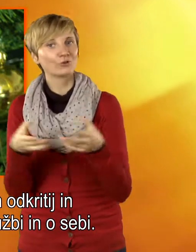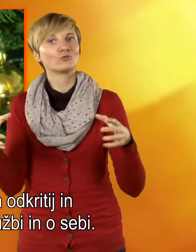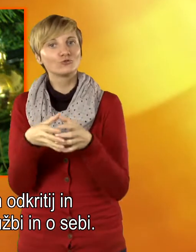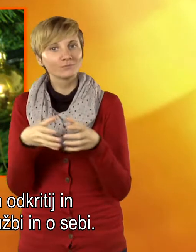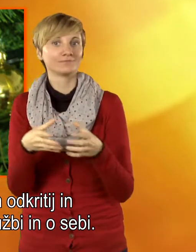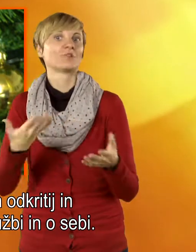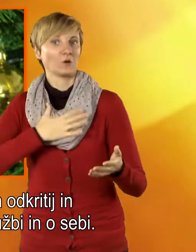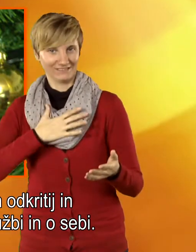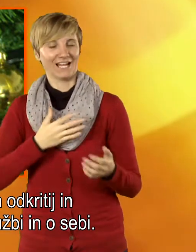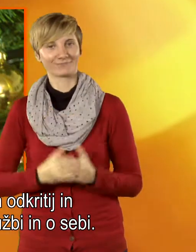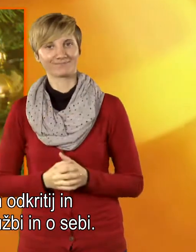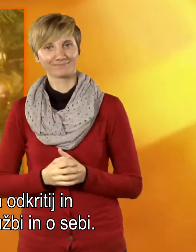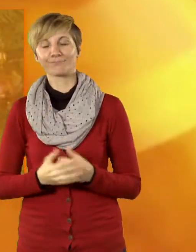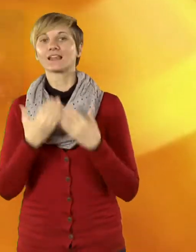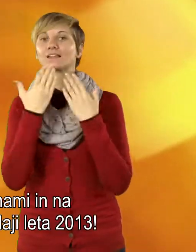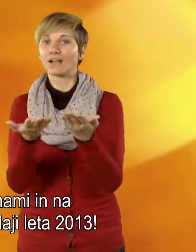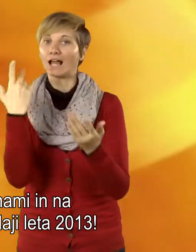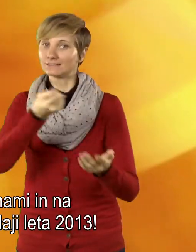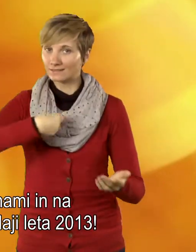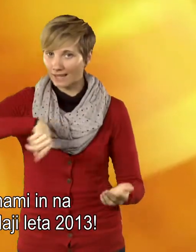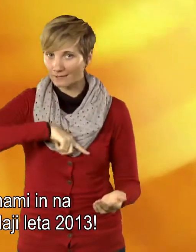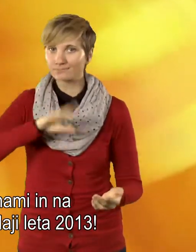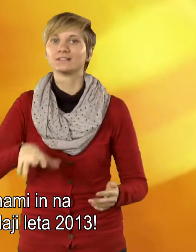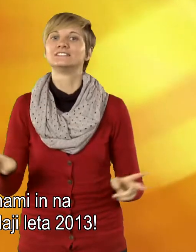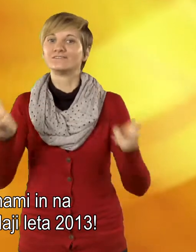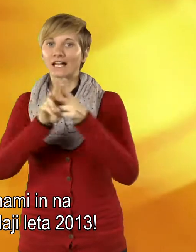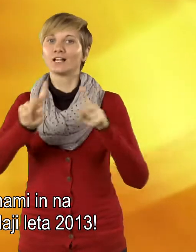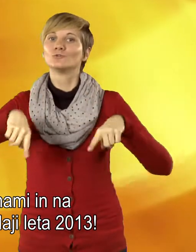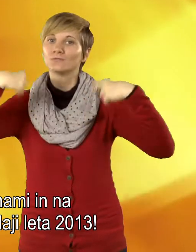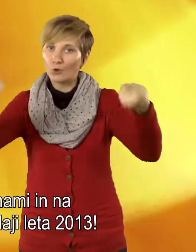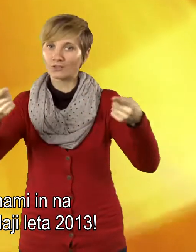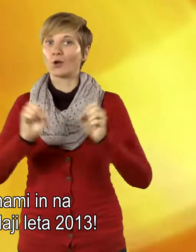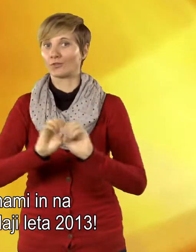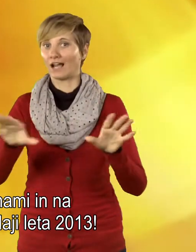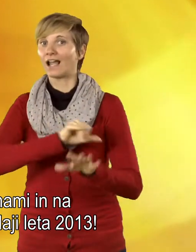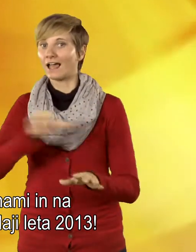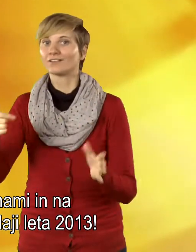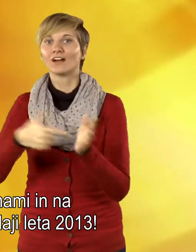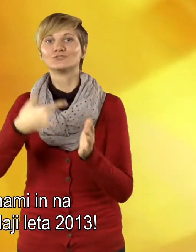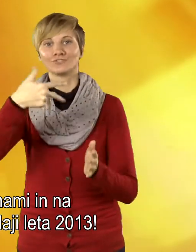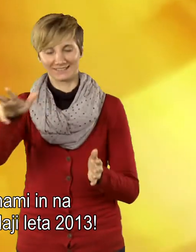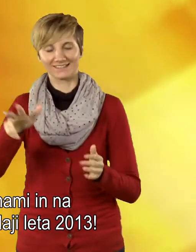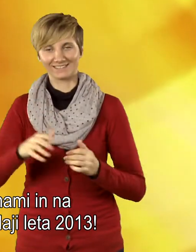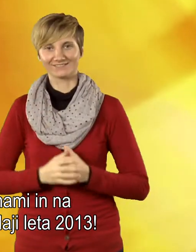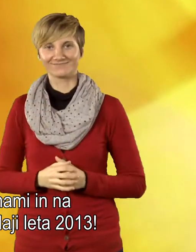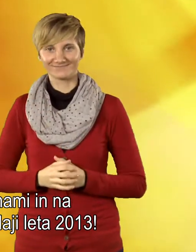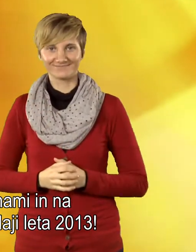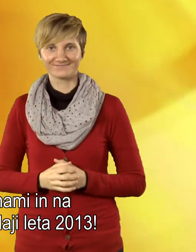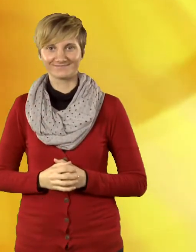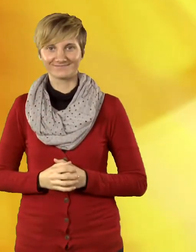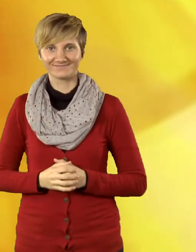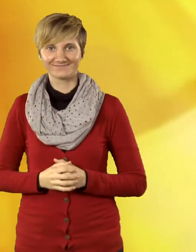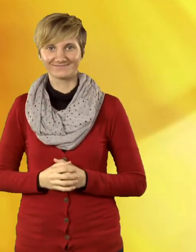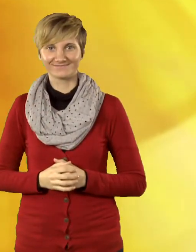družbi in o sebi. Hvala, da ste bili z nami in nasvidenje v prihodnji odaji leta 2013.